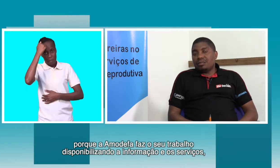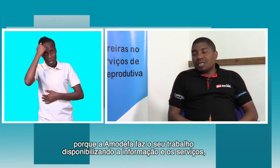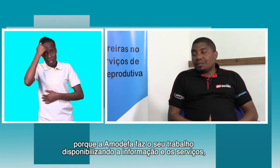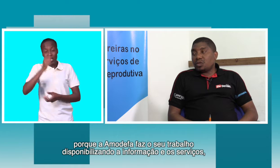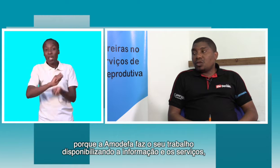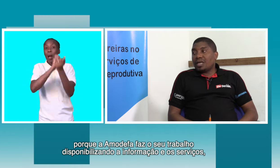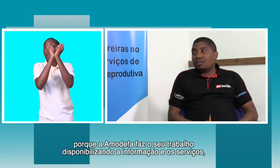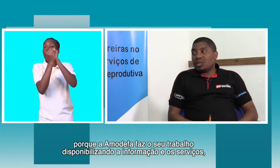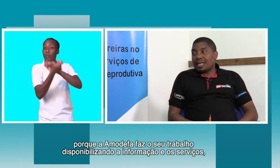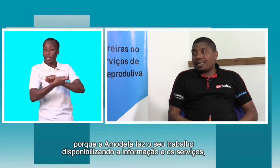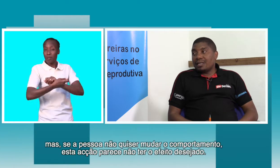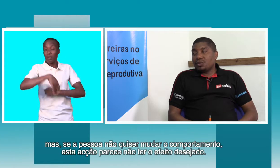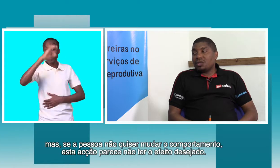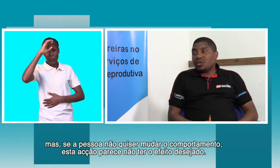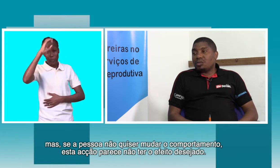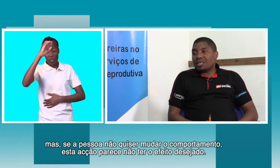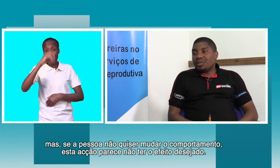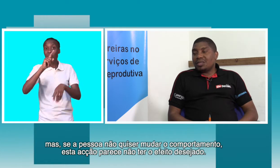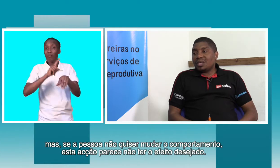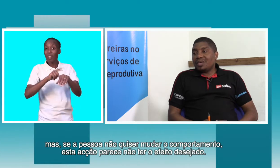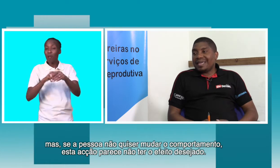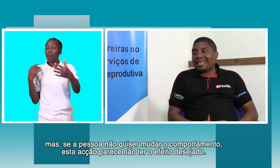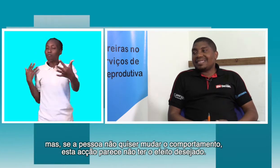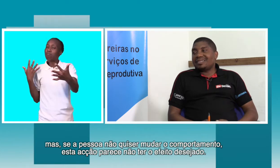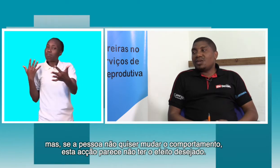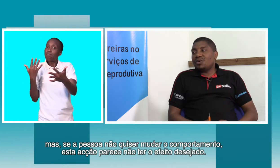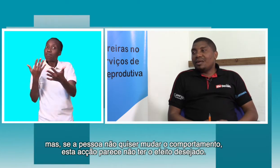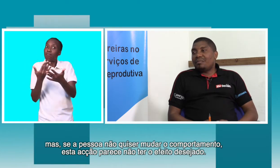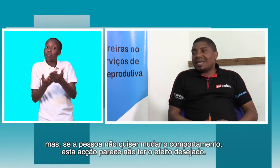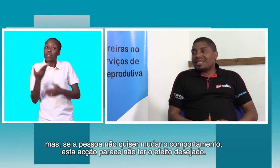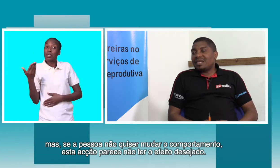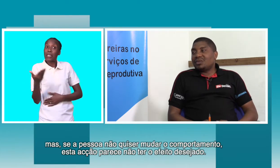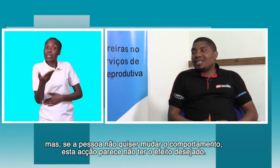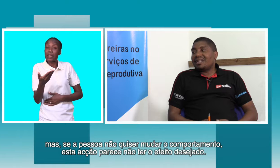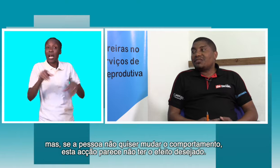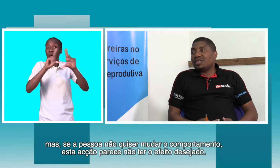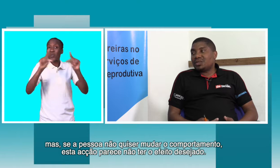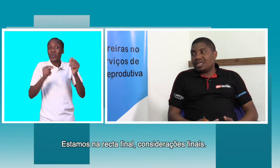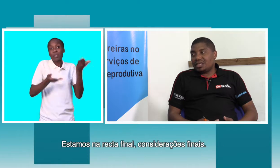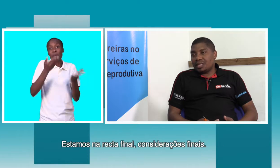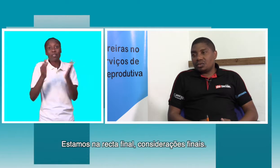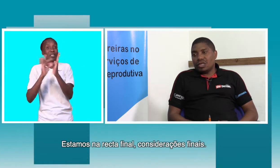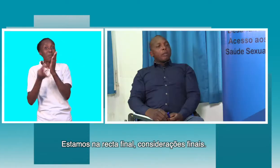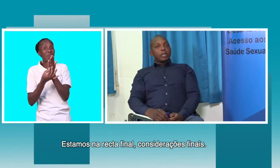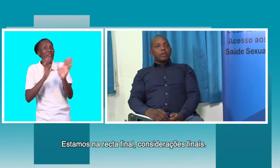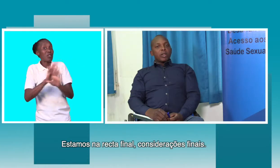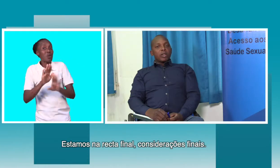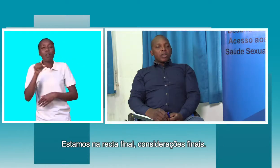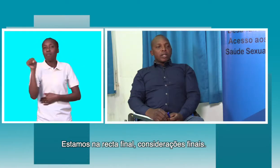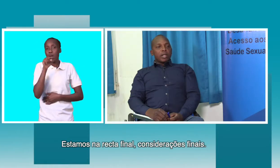mas se a pessoa não quer mudar o seu comportamento, então esta ação parece não ter efeito desejado. Mesmo na nossa